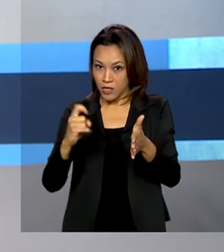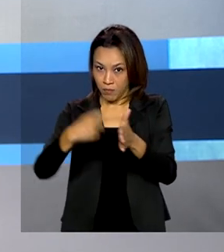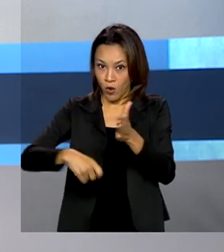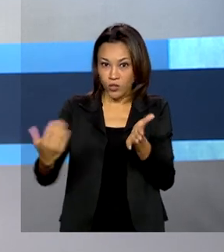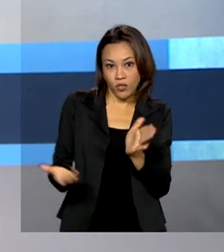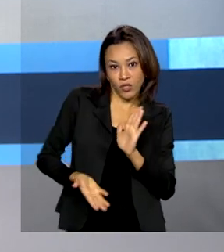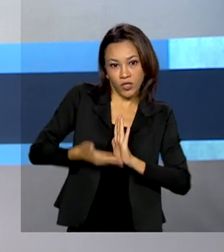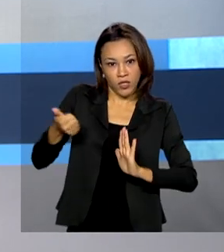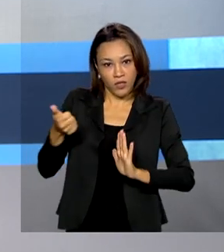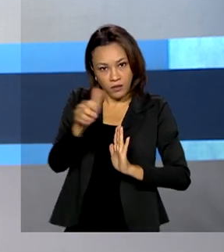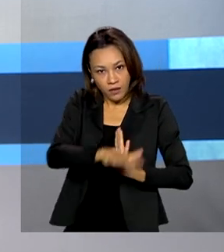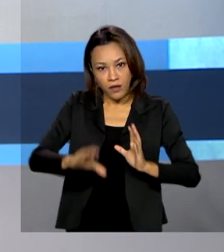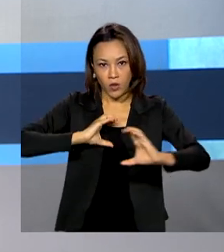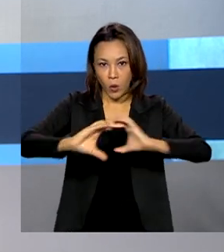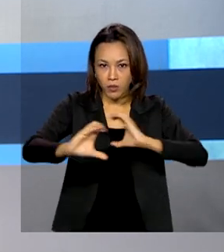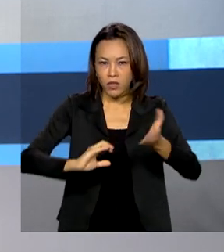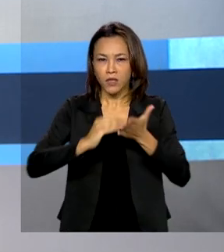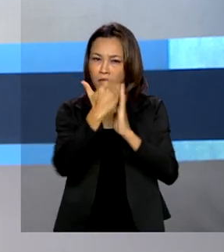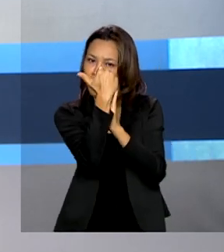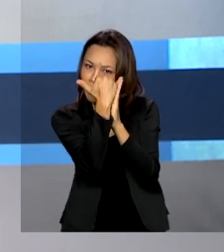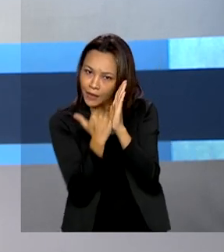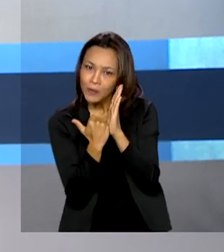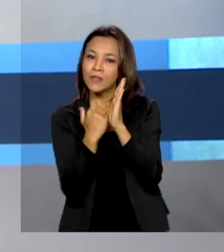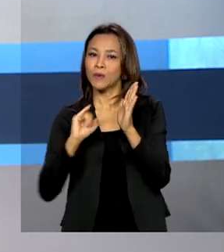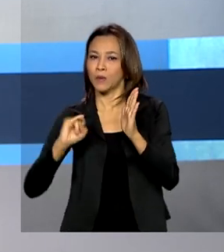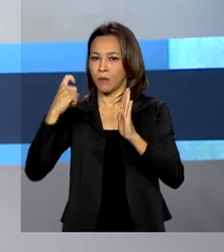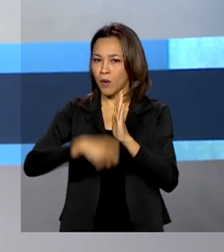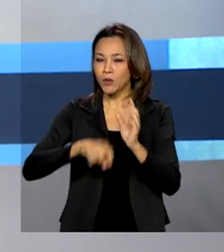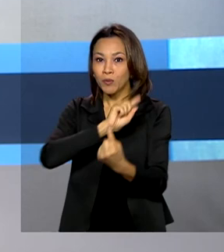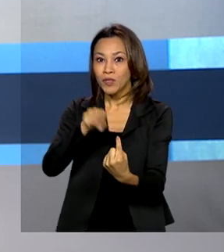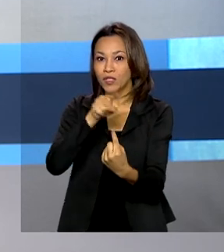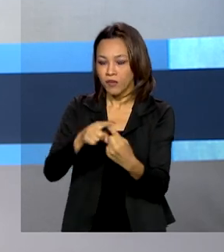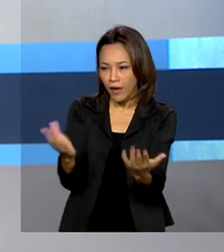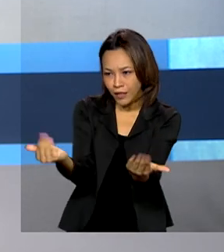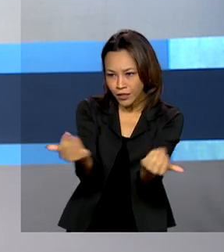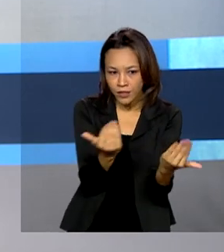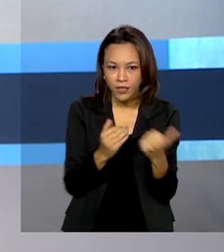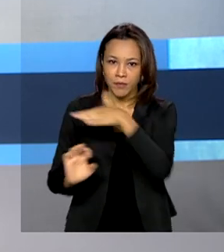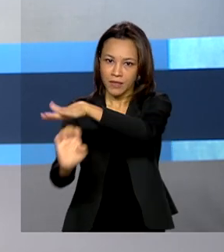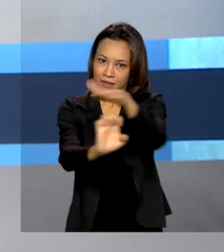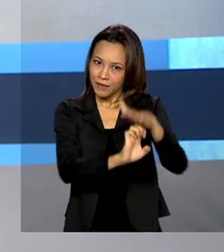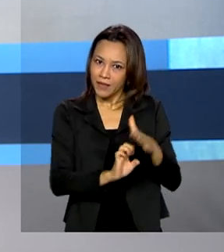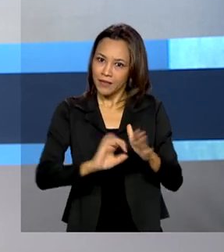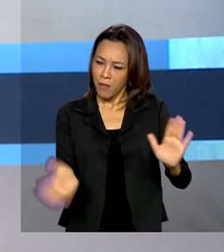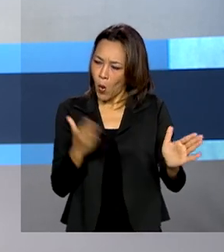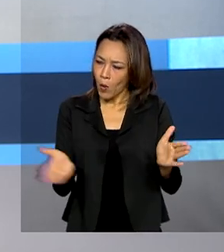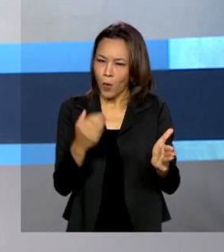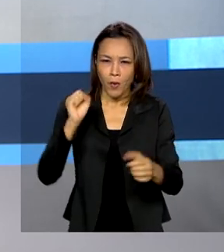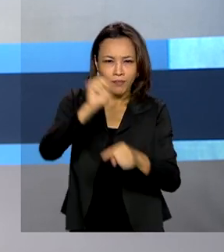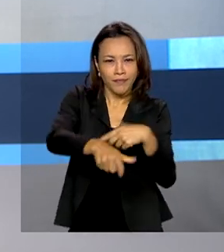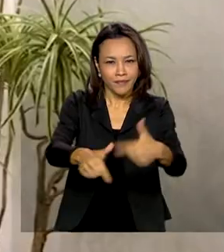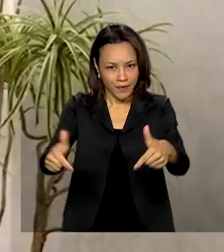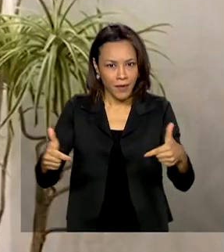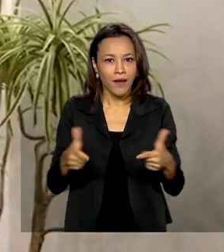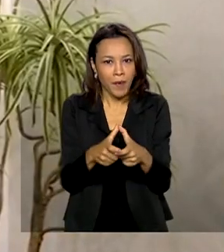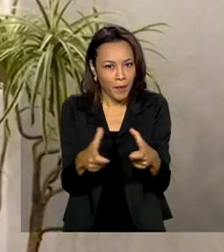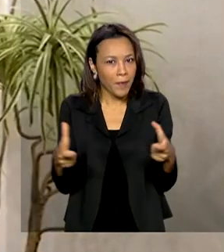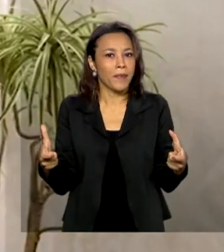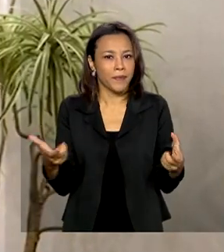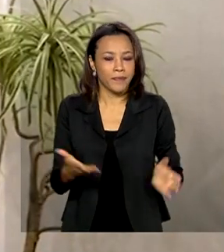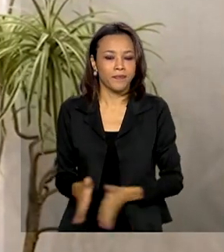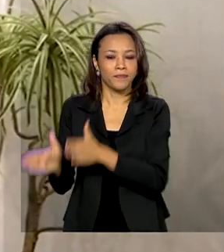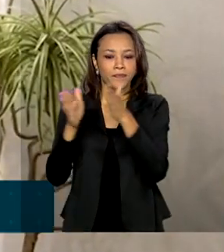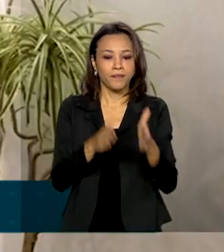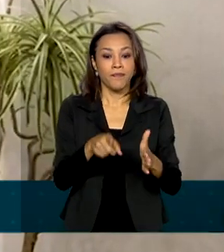de comunicação. Com a desoneração, a expectativa é atrair investimentos e gerar empregos. A internet